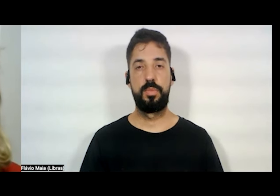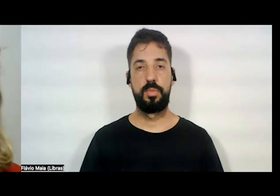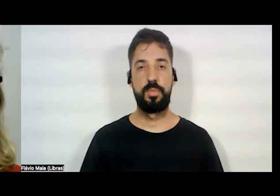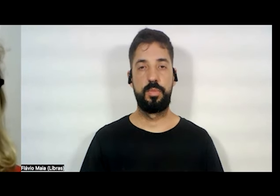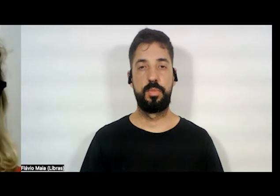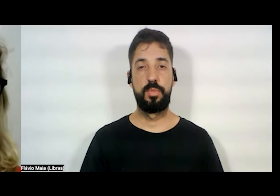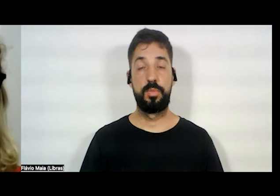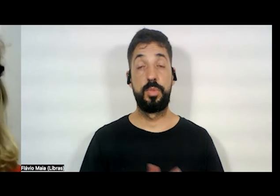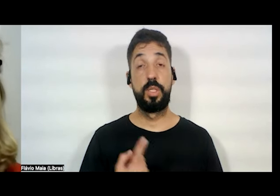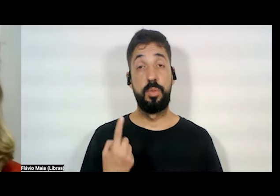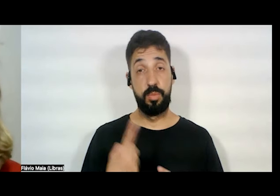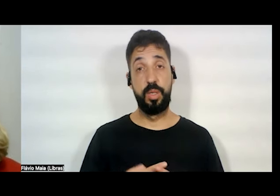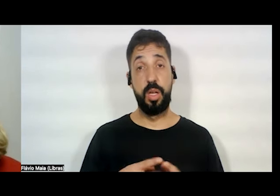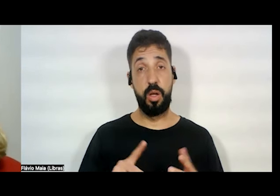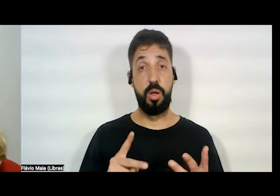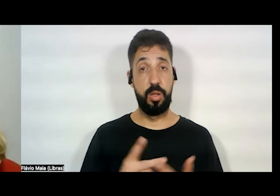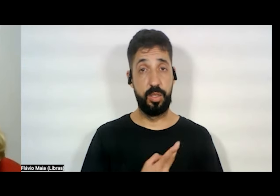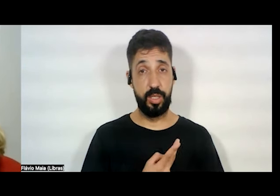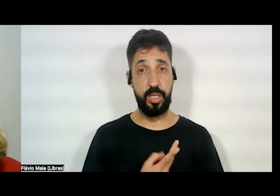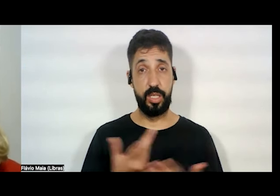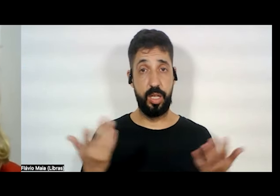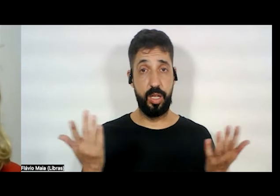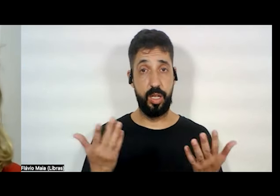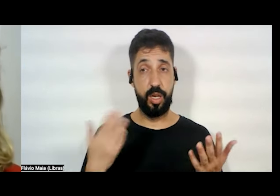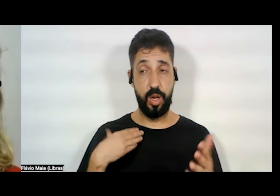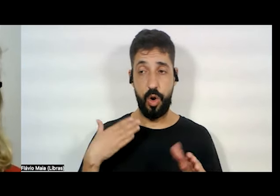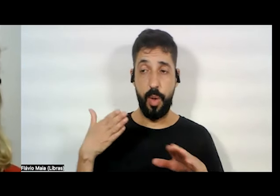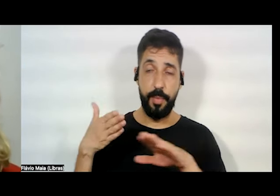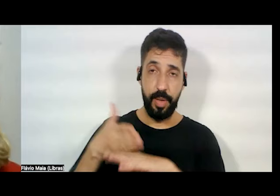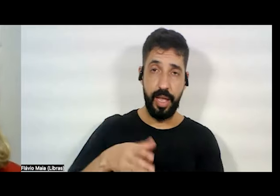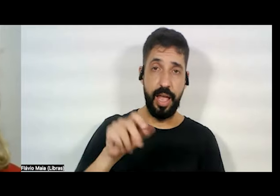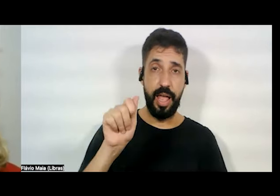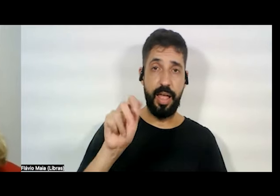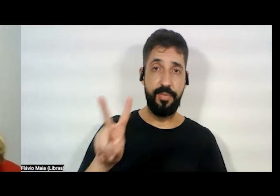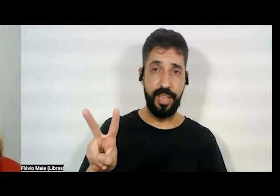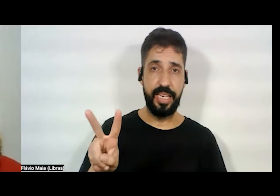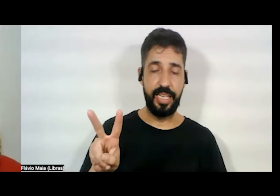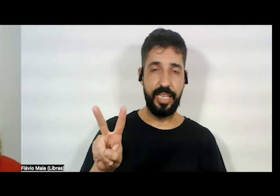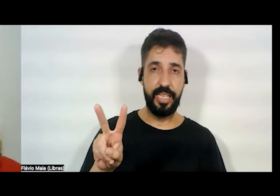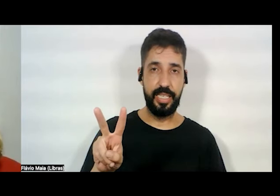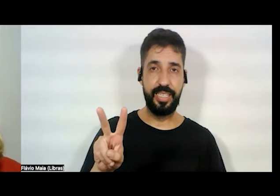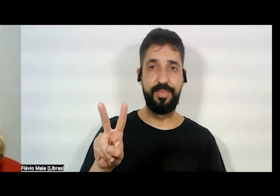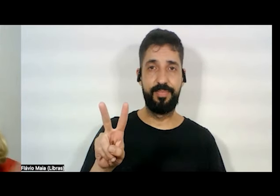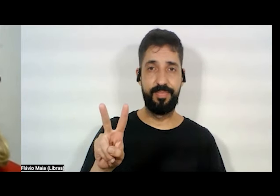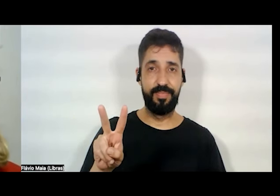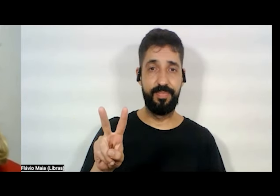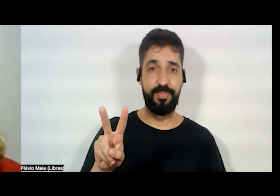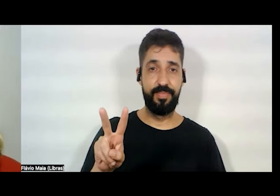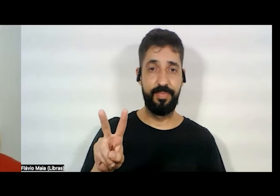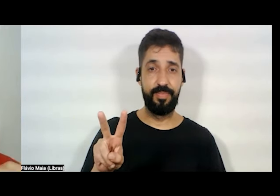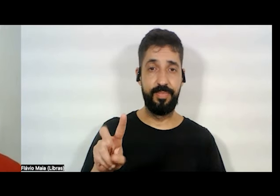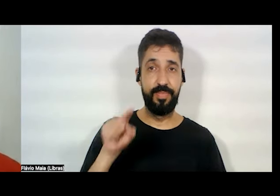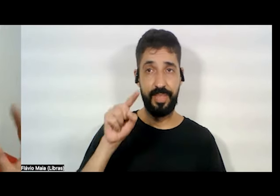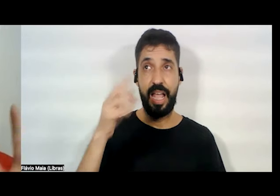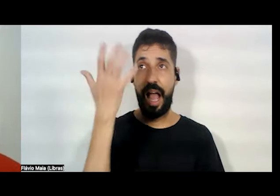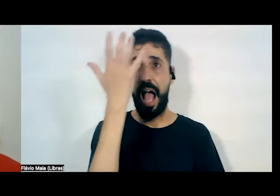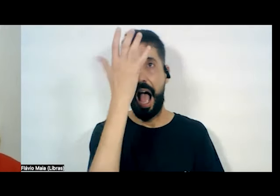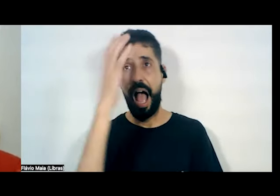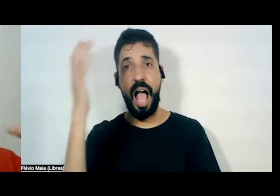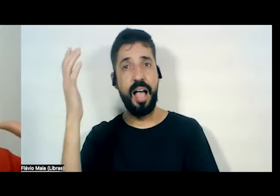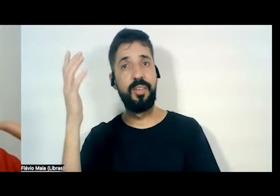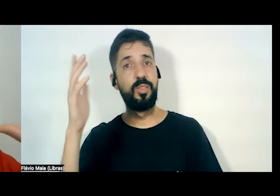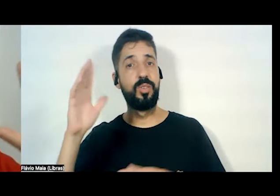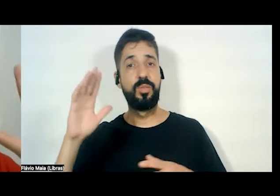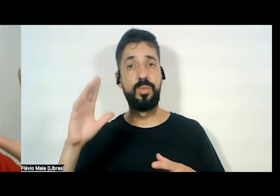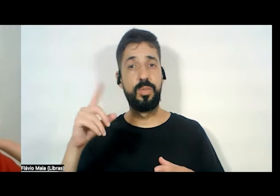passando agora na avenida Wenceslau Escobar e as árvores estão assim